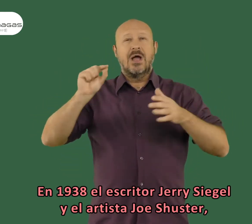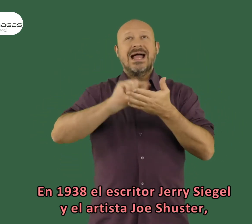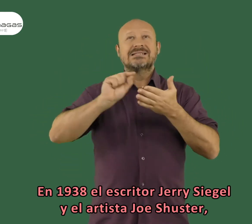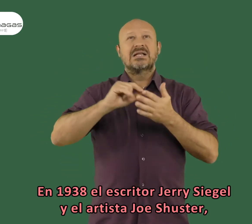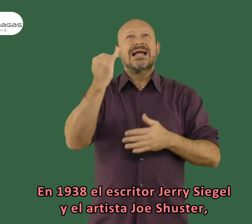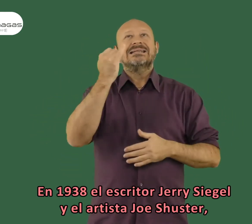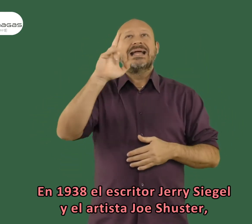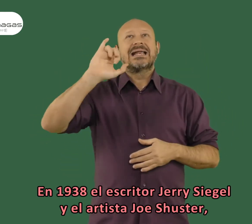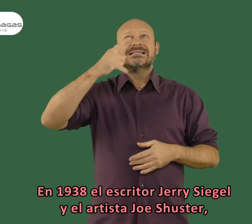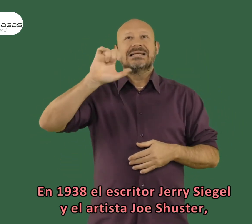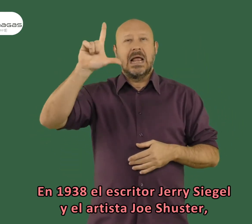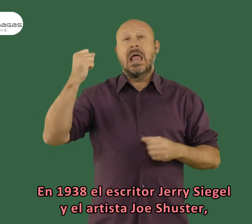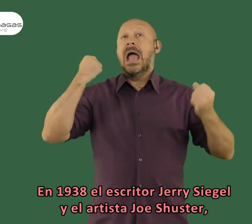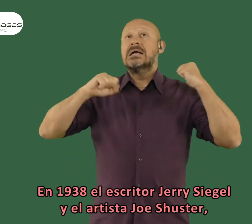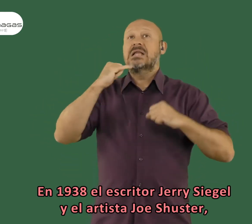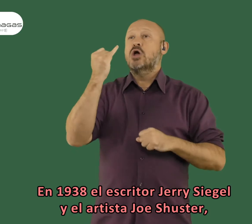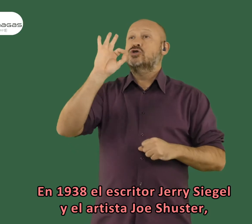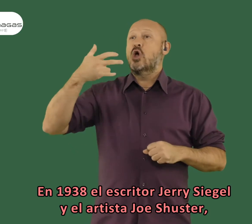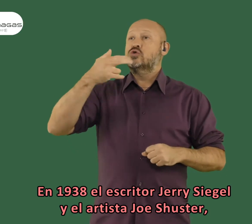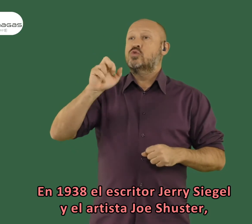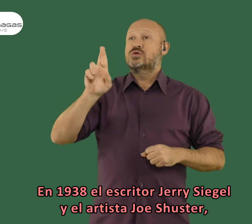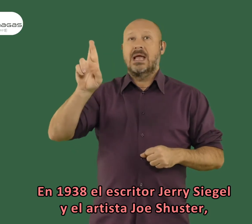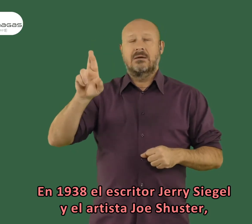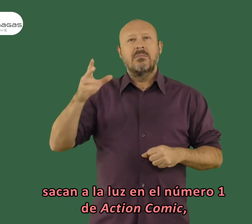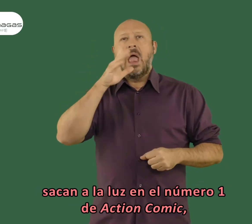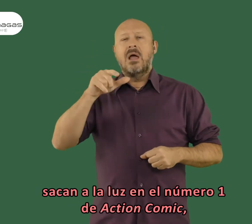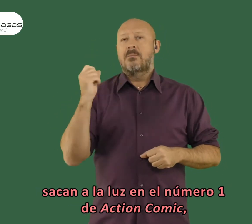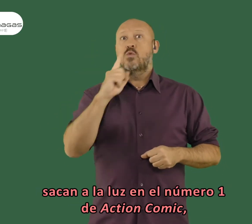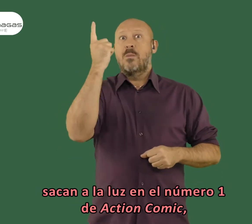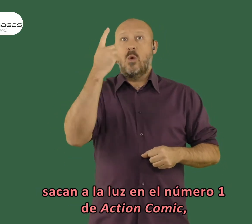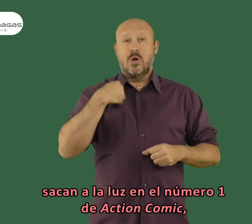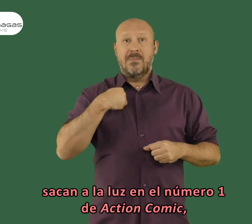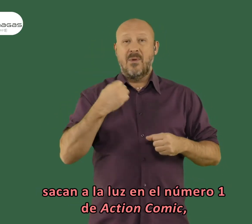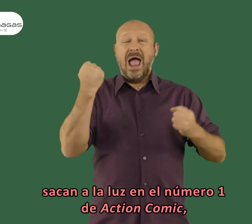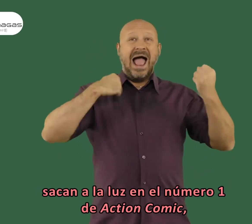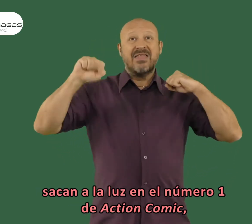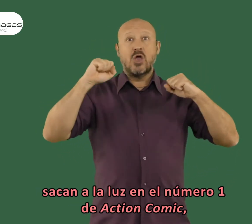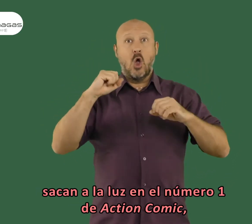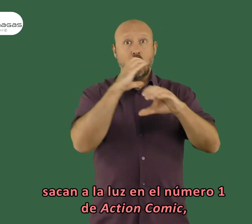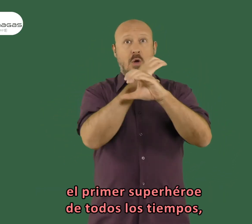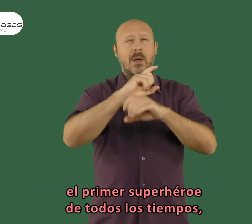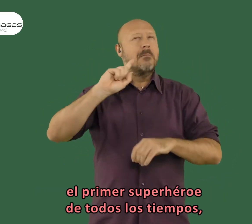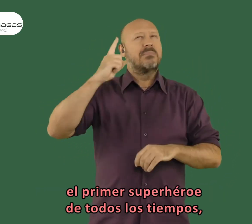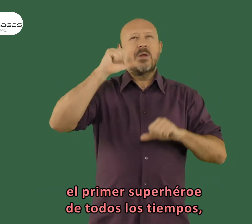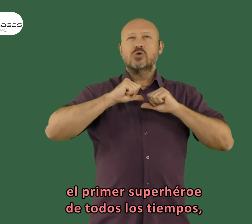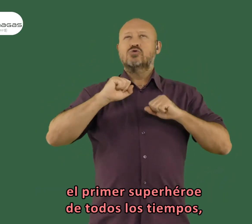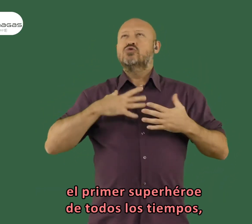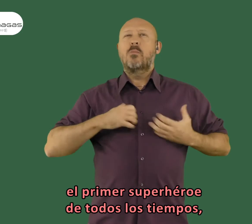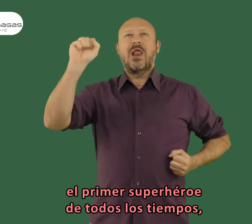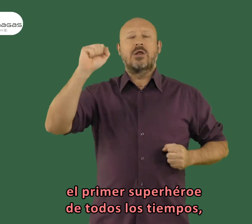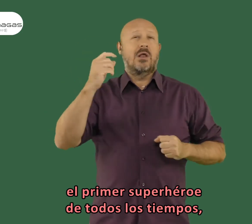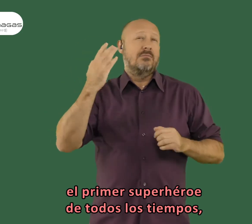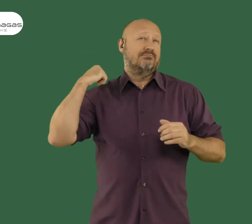En 1938, el escritor Jerry Siegel y el artista Joey Suster sacan a la luz en el número uno de Action Comic el primer